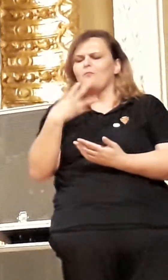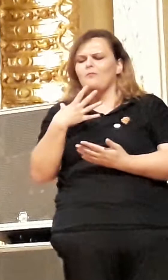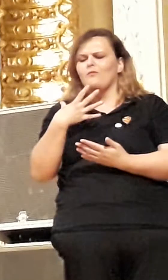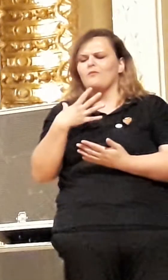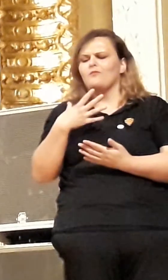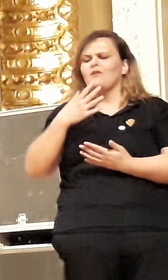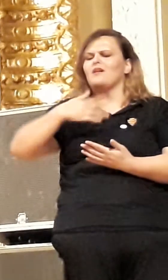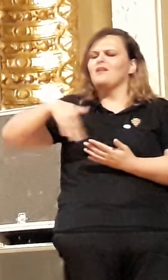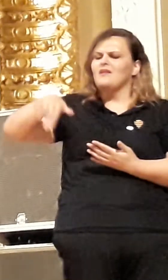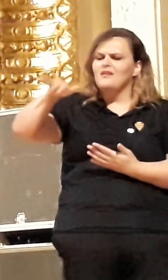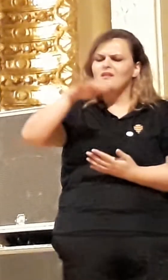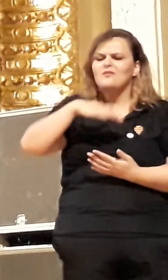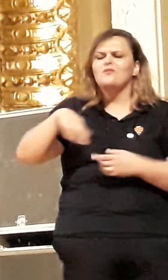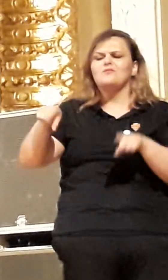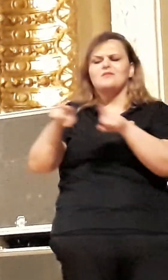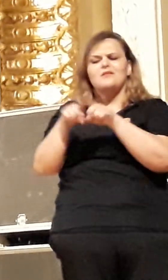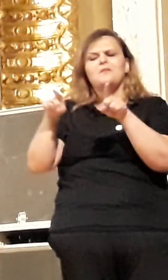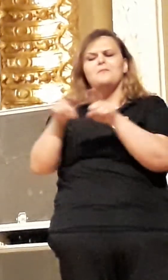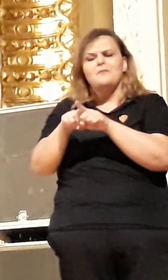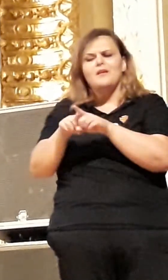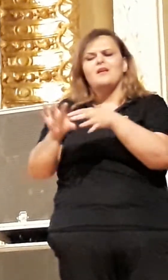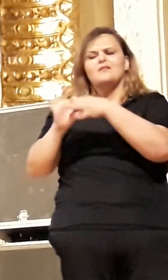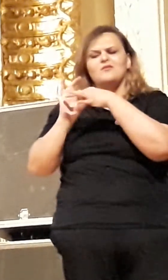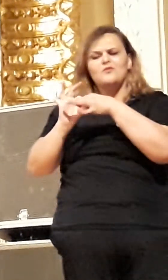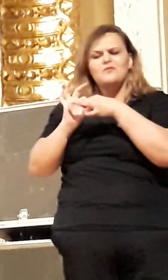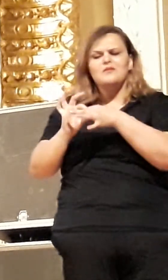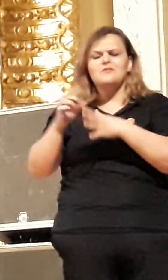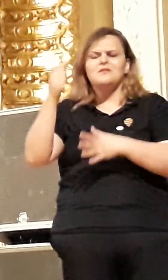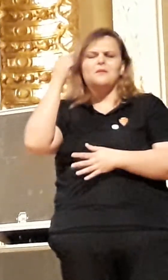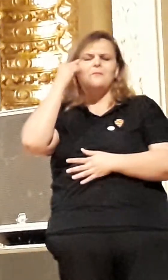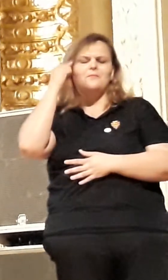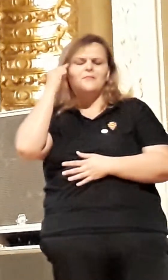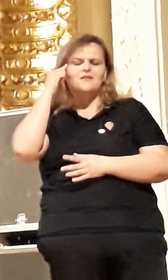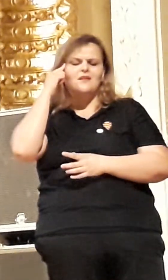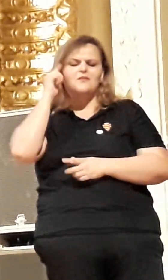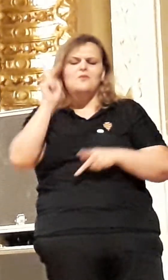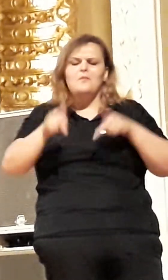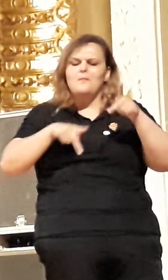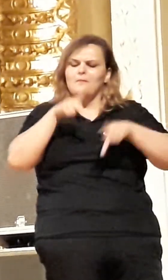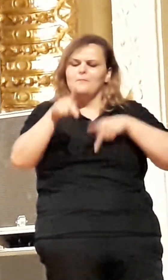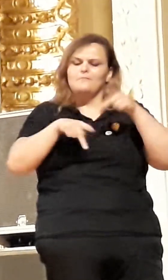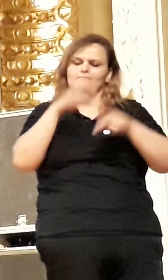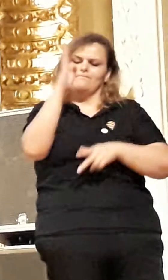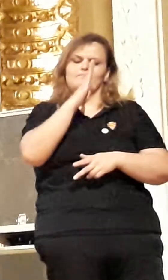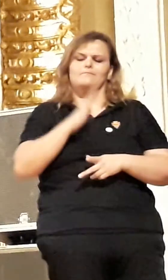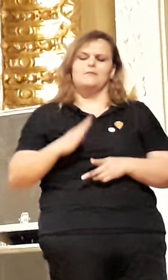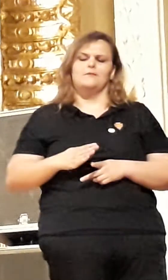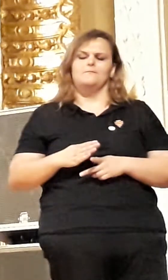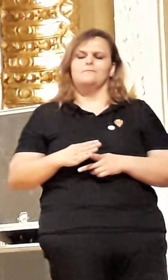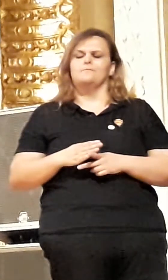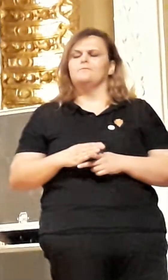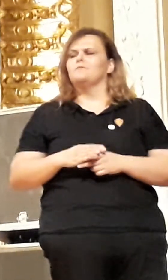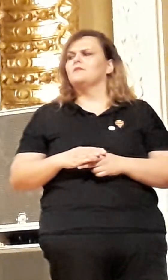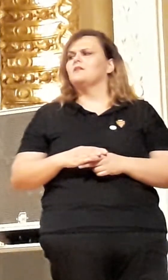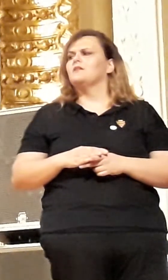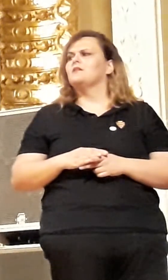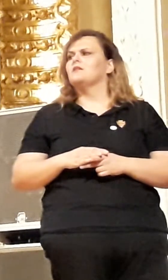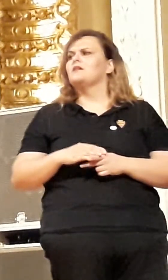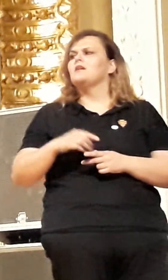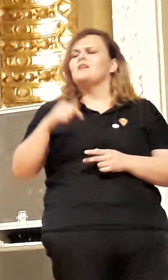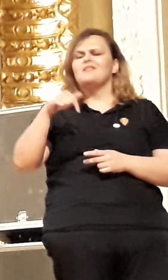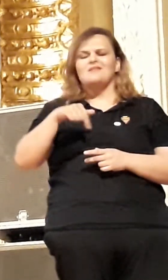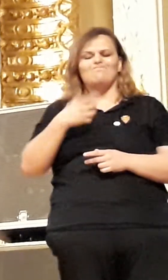básica da nossa população. E aqui eu quero fazer um registro final, de respeito a essa excelente